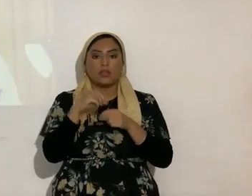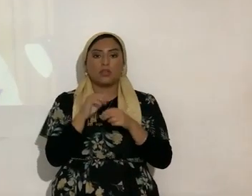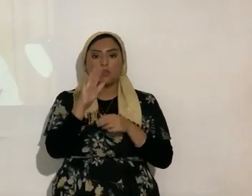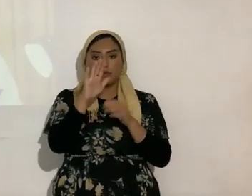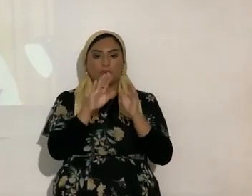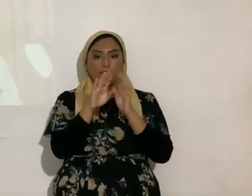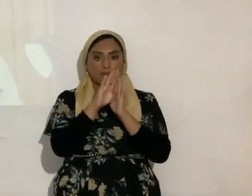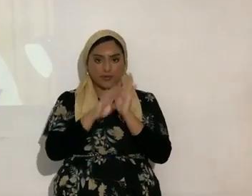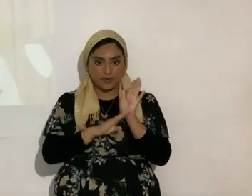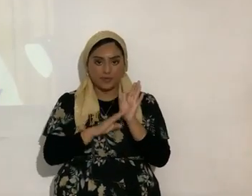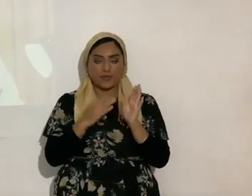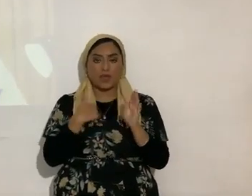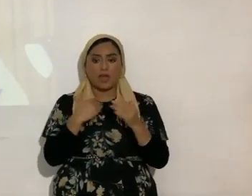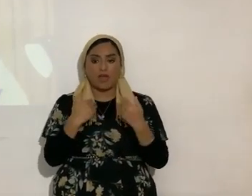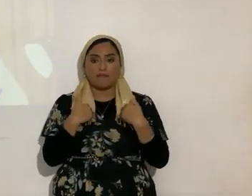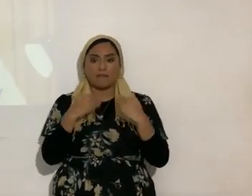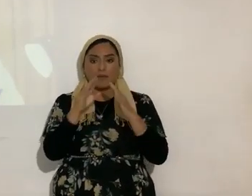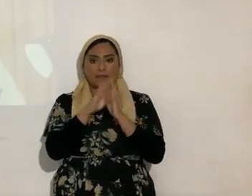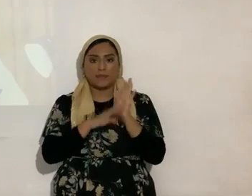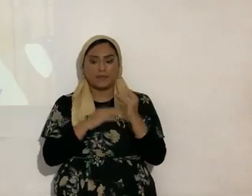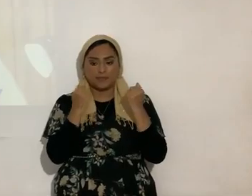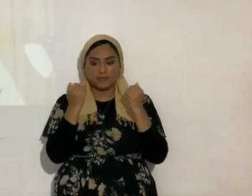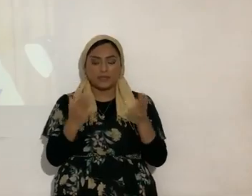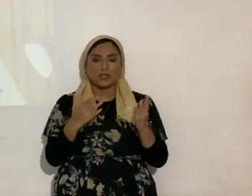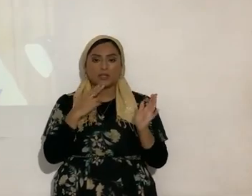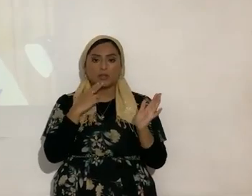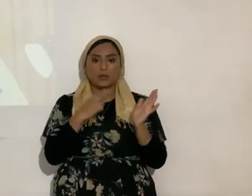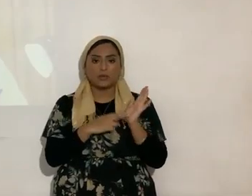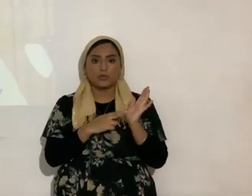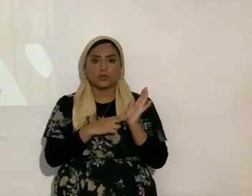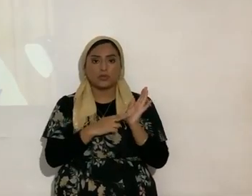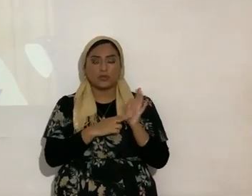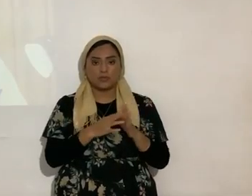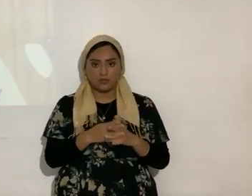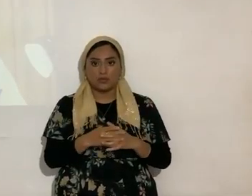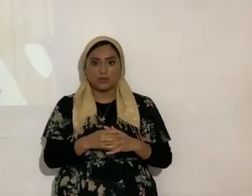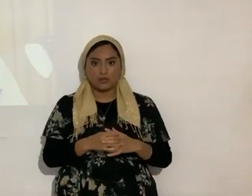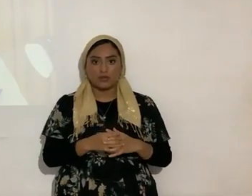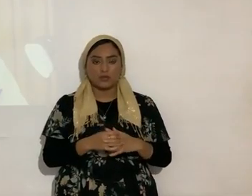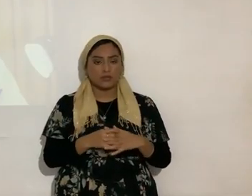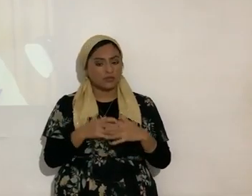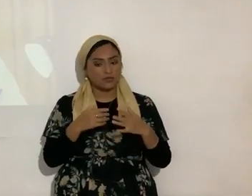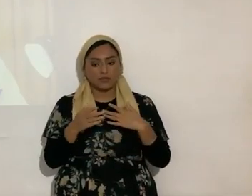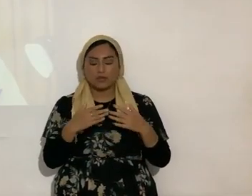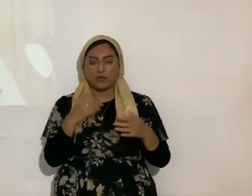yo tengo mi Biblia con cantidad de notas ¿sí? pero no importa pues para eso es ¿no?